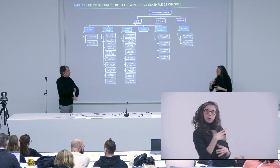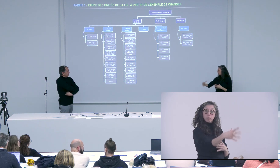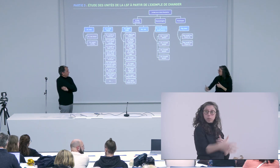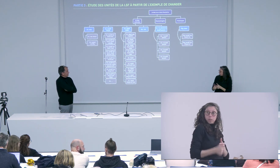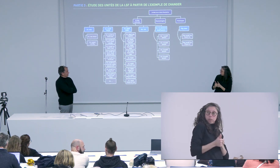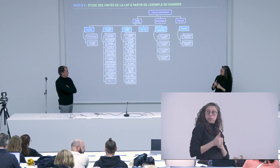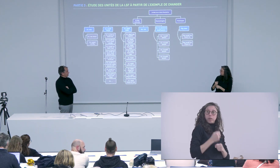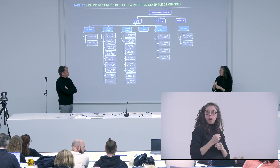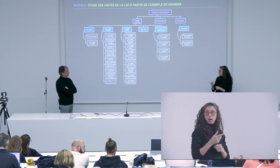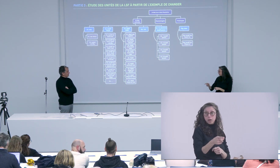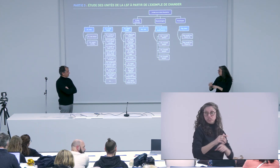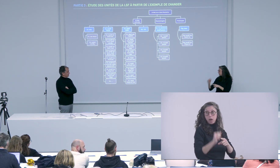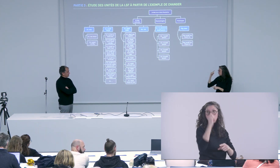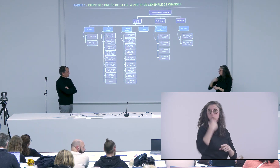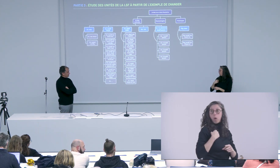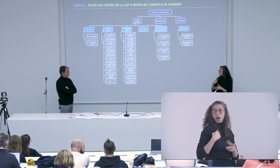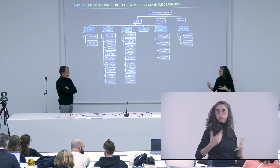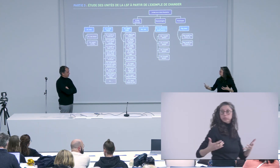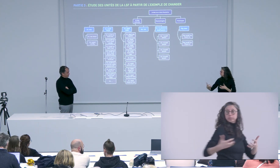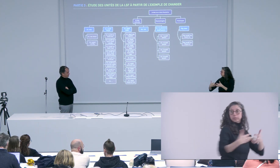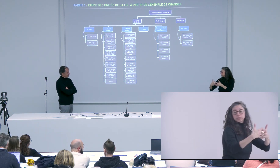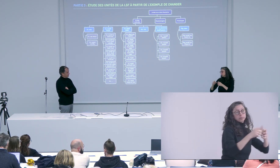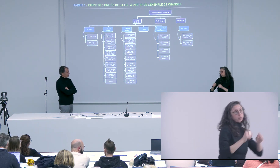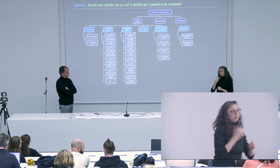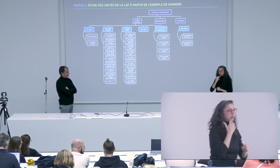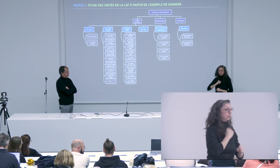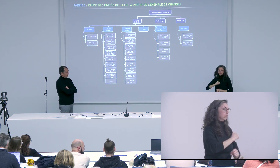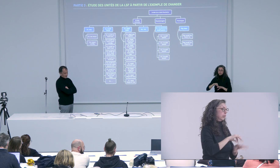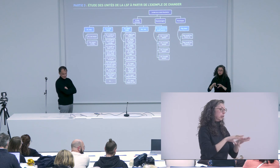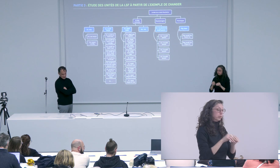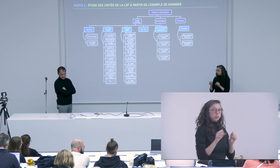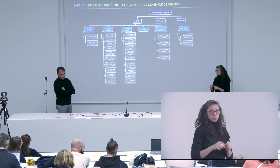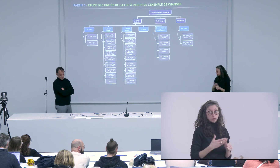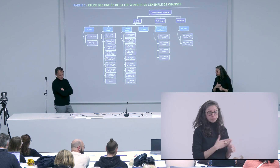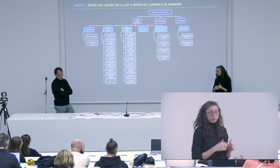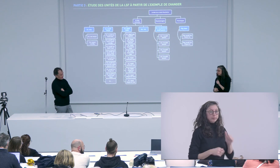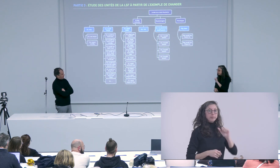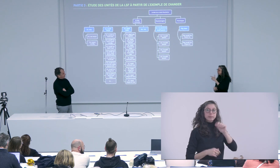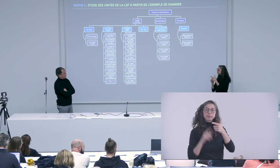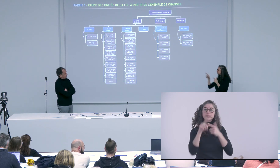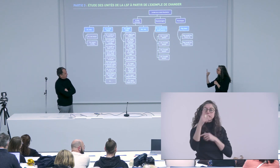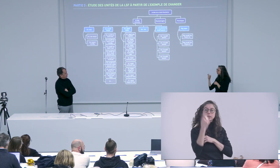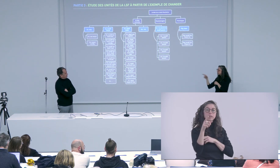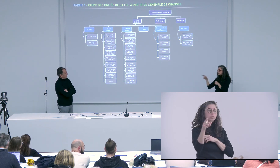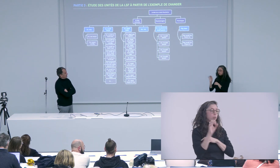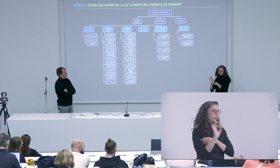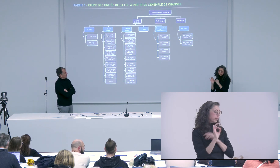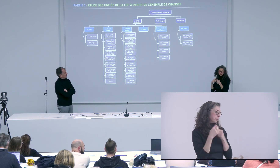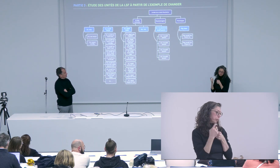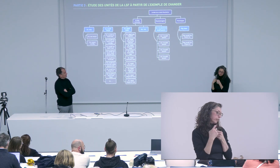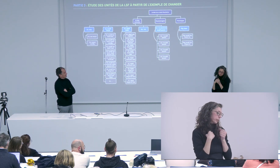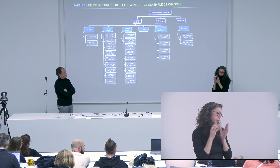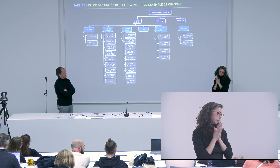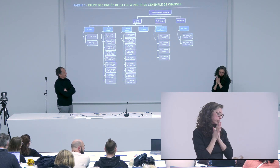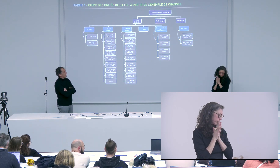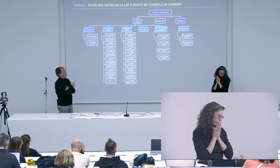effectivement s'il y a quelqu'un qui est intéressé pour faire ce travail pour moi pour qu'on essaye de travailler sur cet aspect là plus